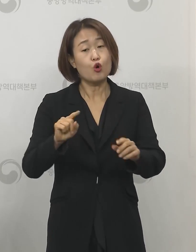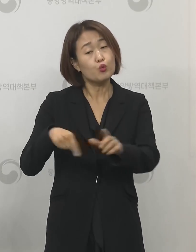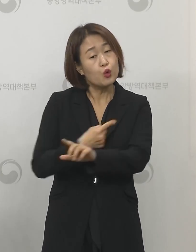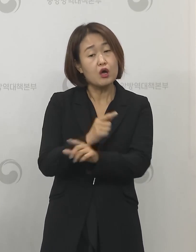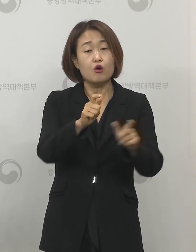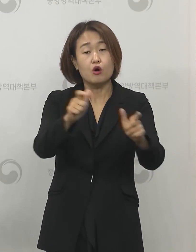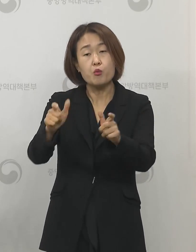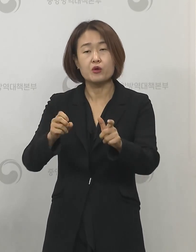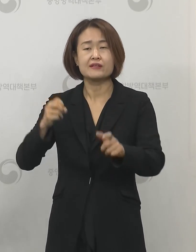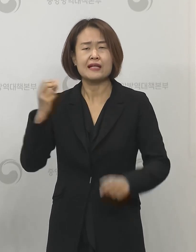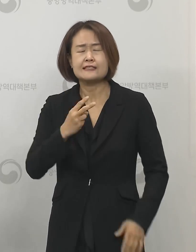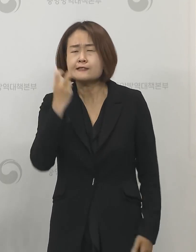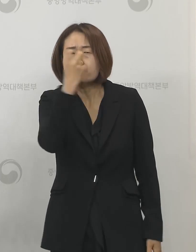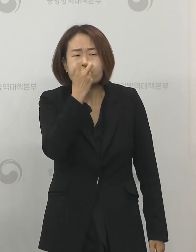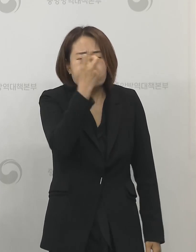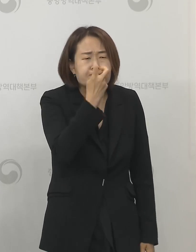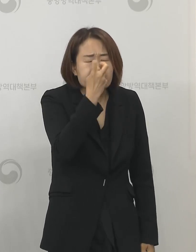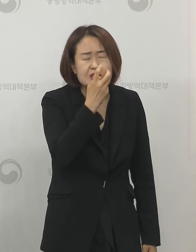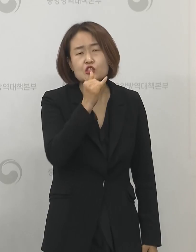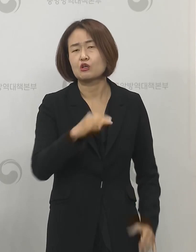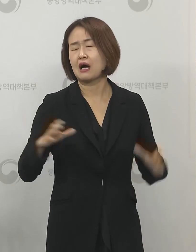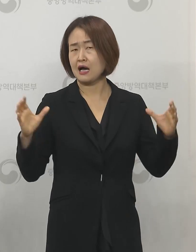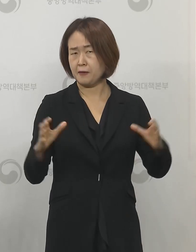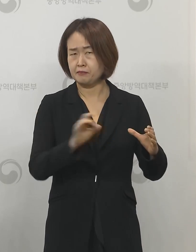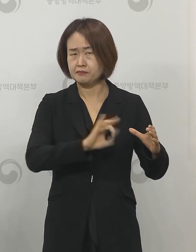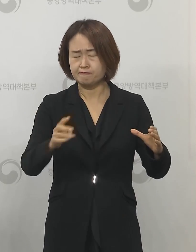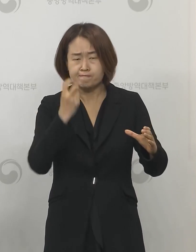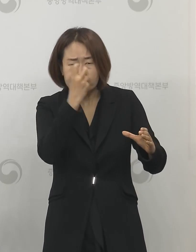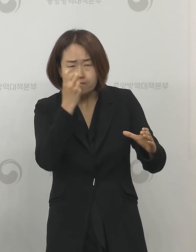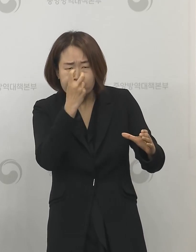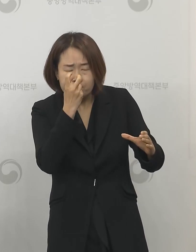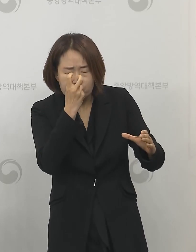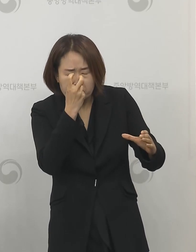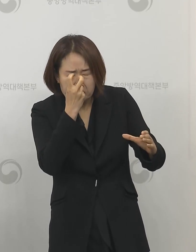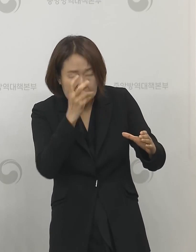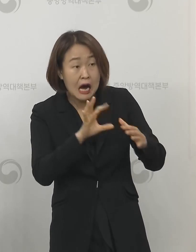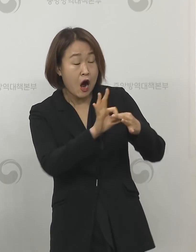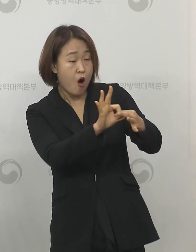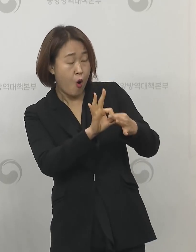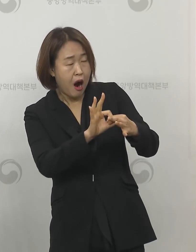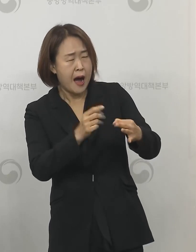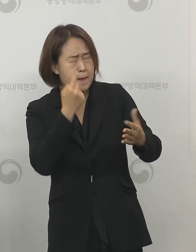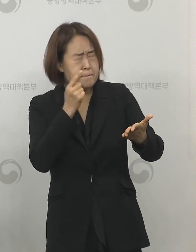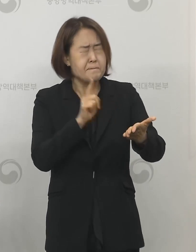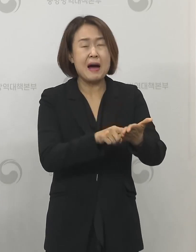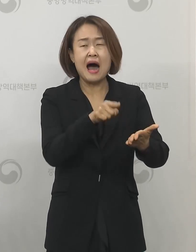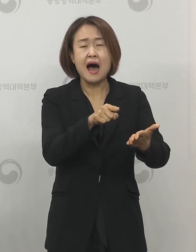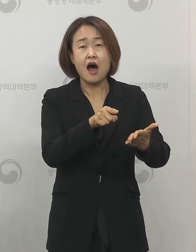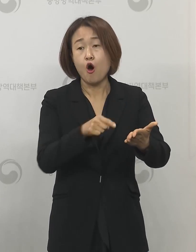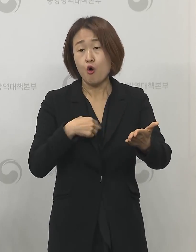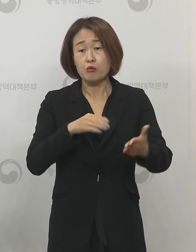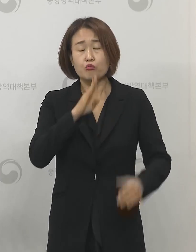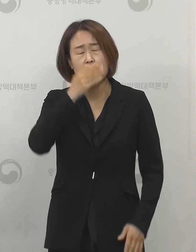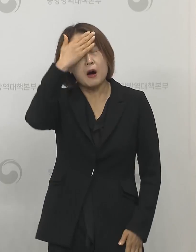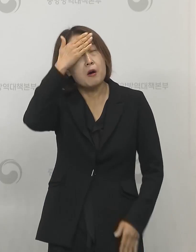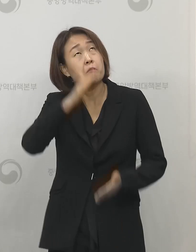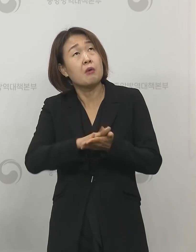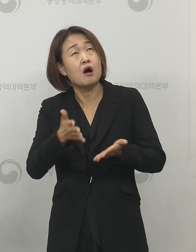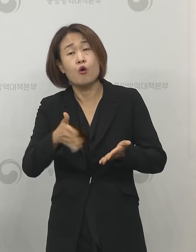전수검사를 진행하고 있기 때문에 그런 과정을 통해서 무증상 상태에서도